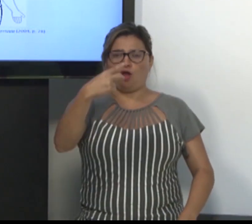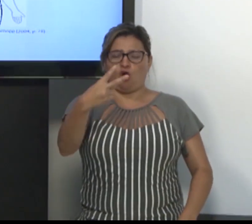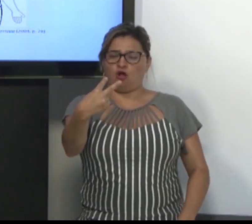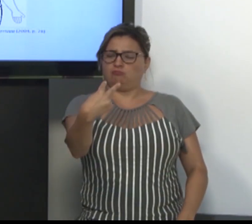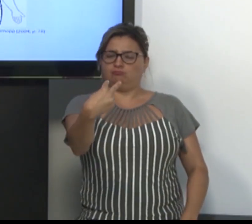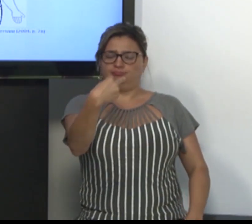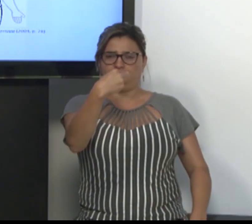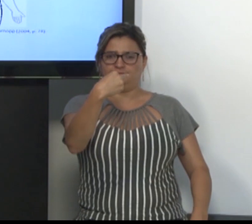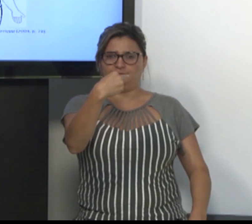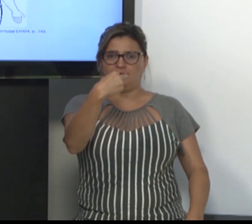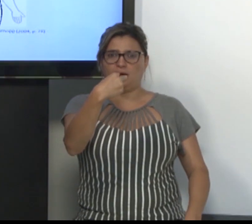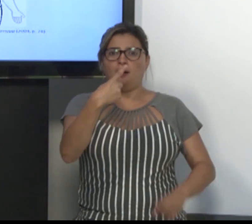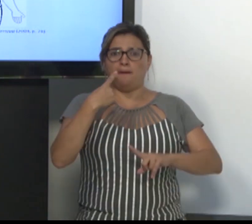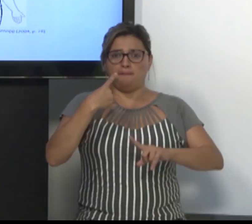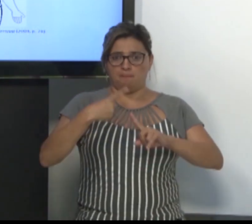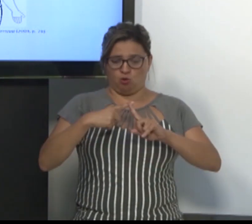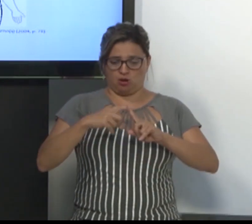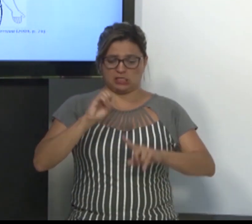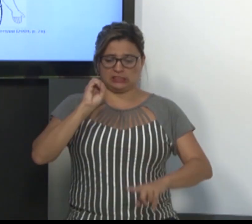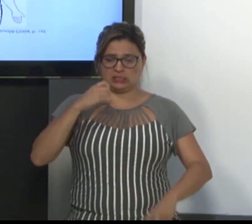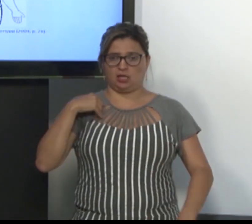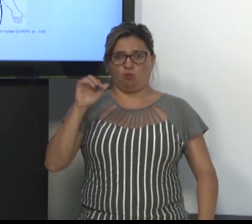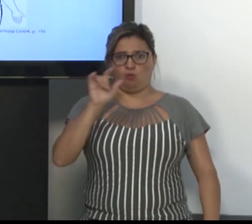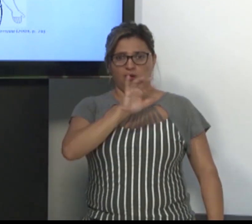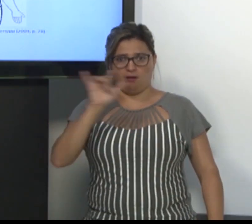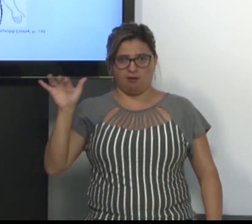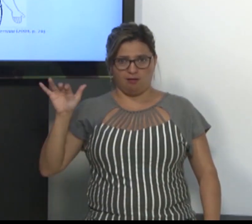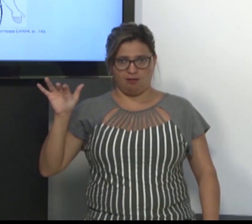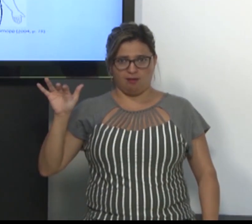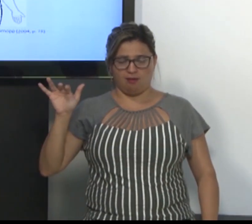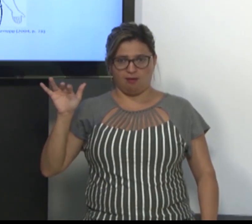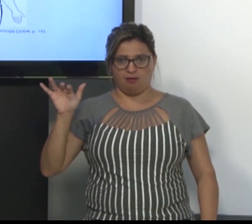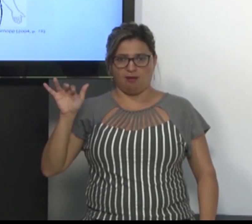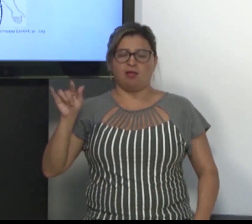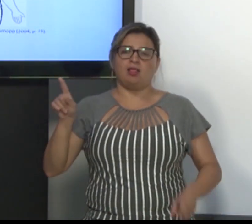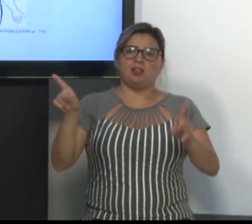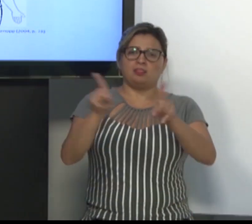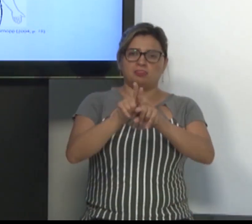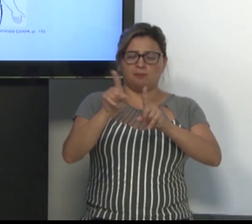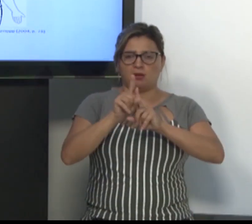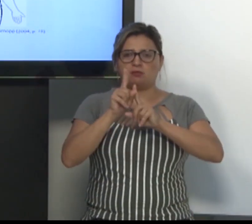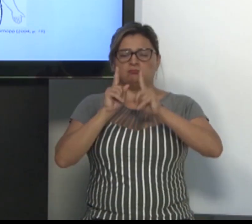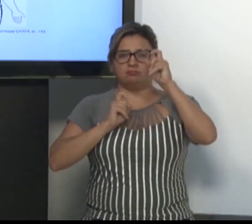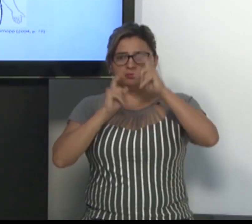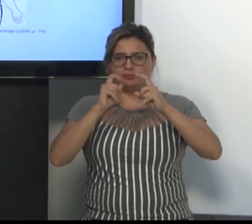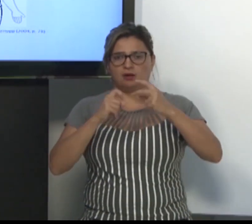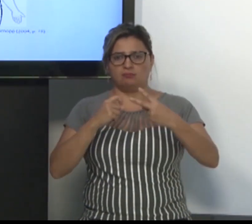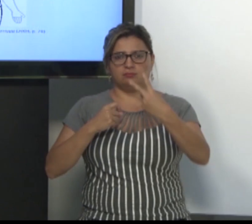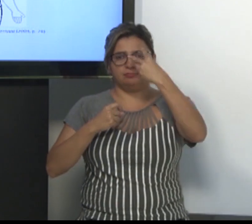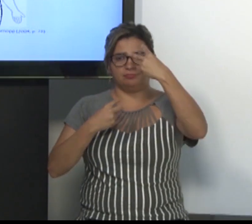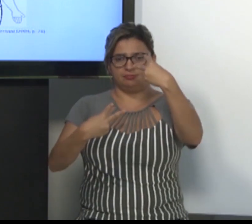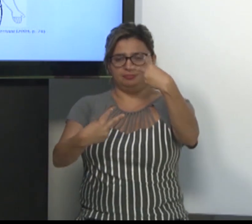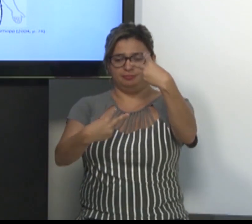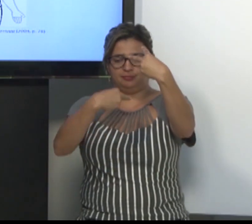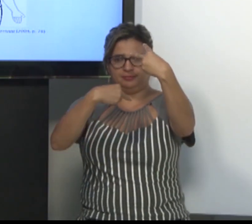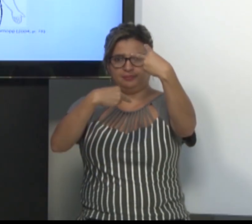receptor tem a imagem principal. Então, no momento que eu estou sinalizando, este círculo mostrado na imagem